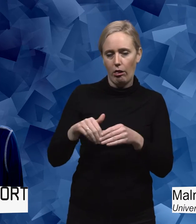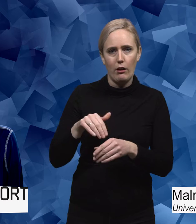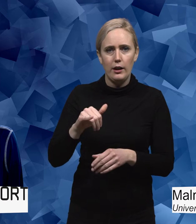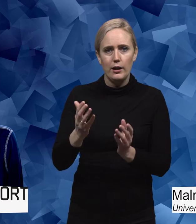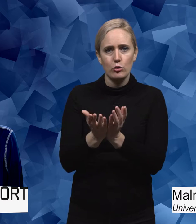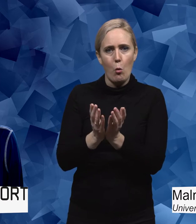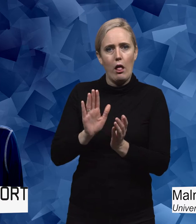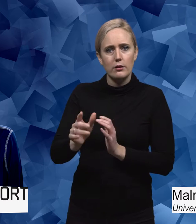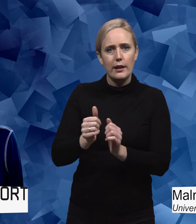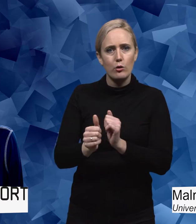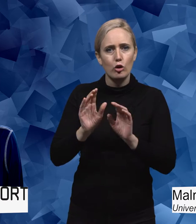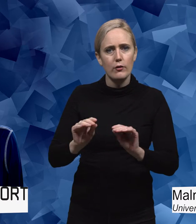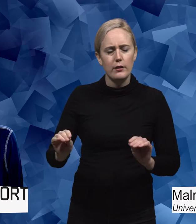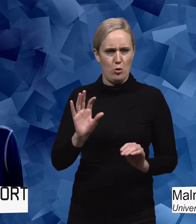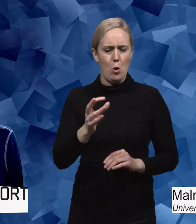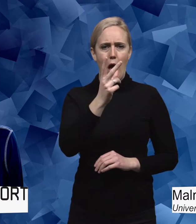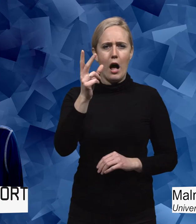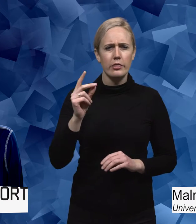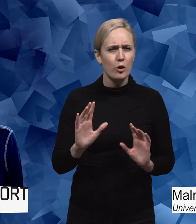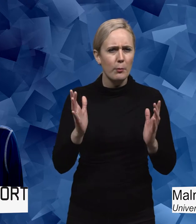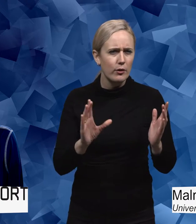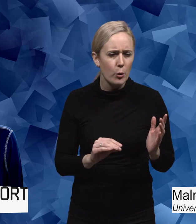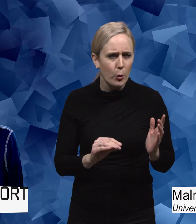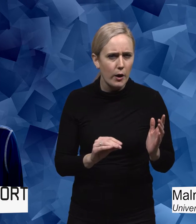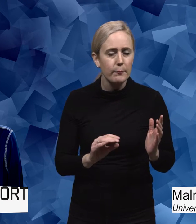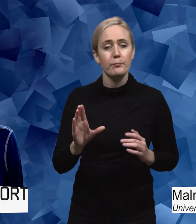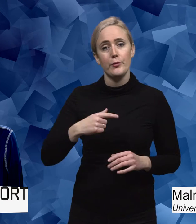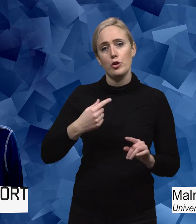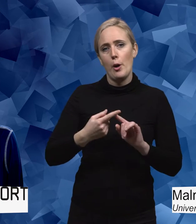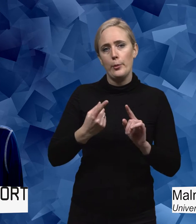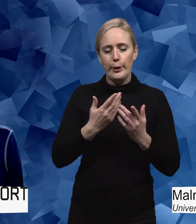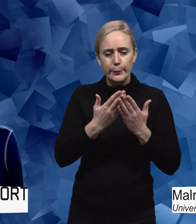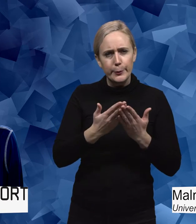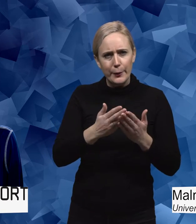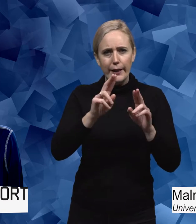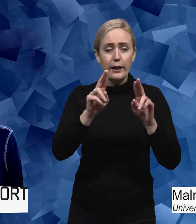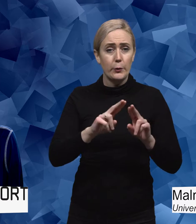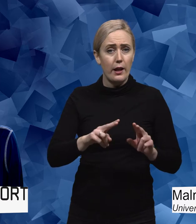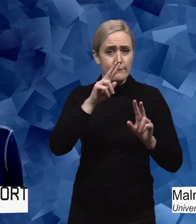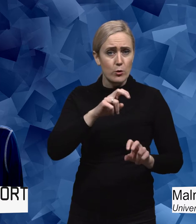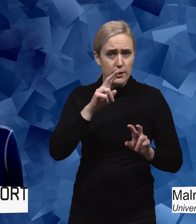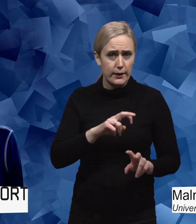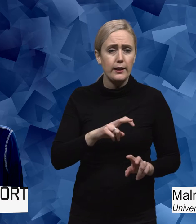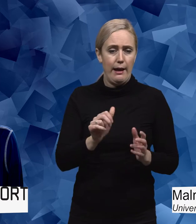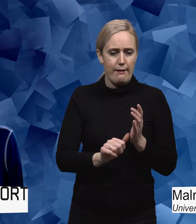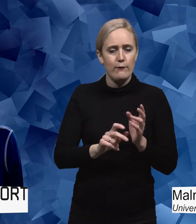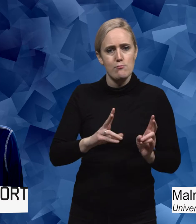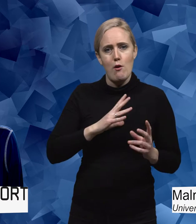är det då för andra? Och då började jag läsa in mig på internationell forskning om elever med funktionsnedsättningar. Och de berättade ju om